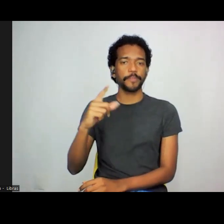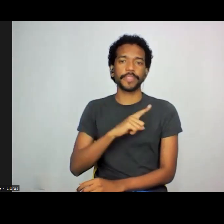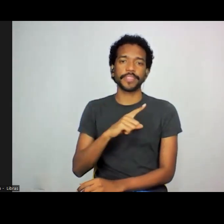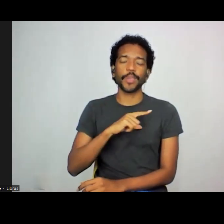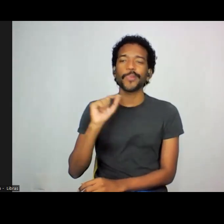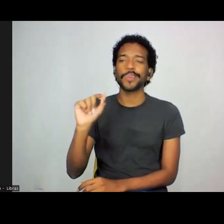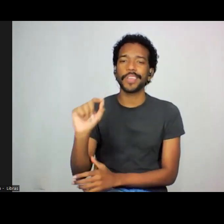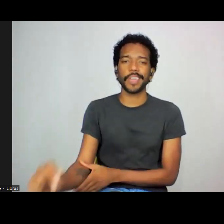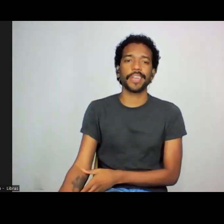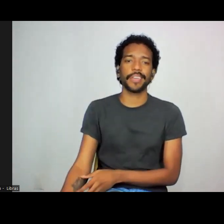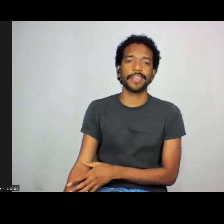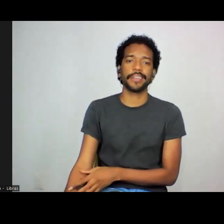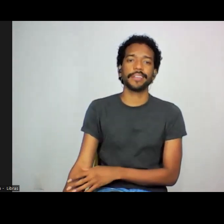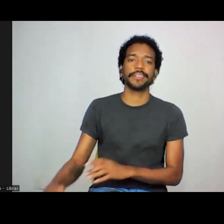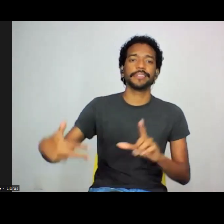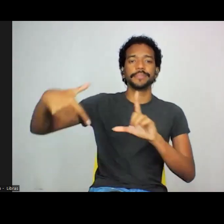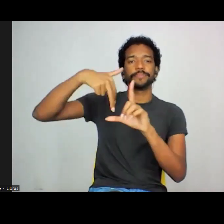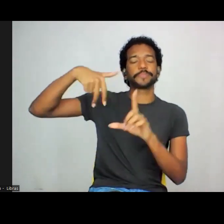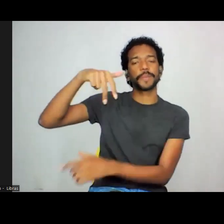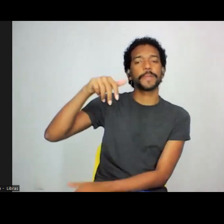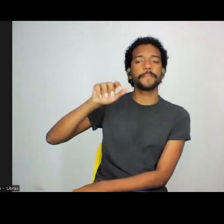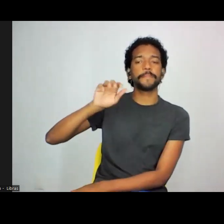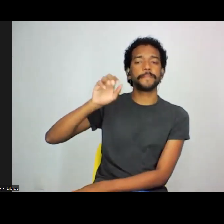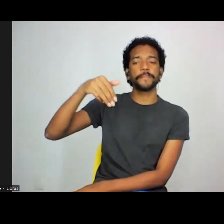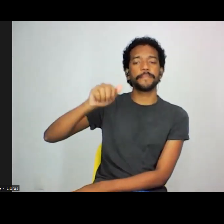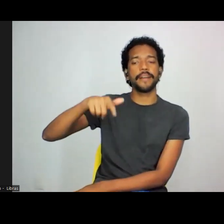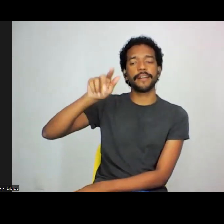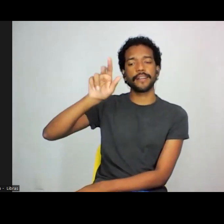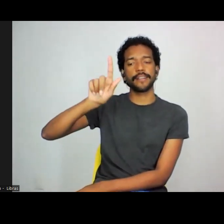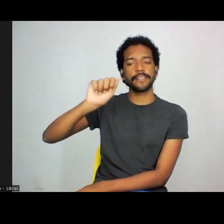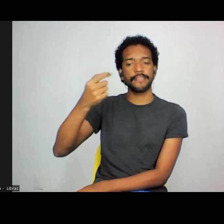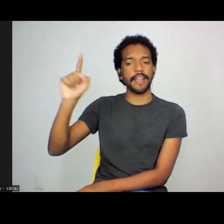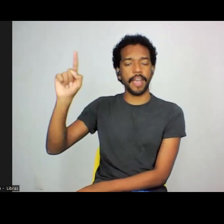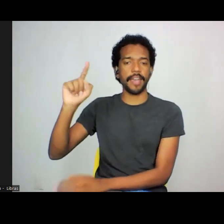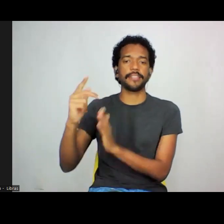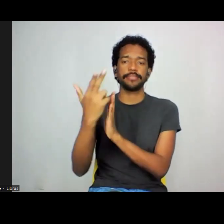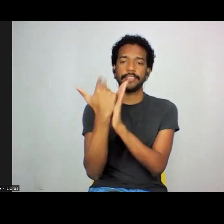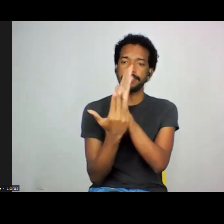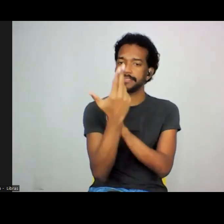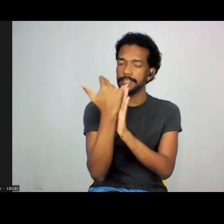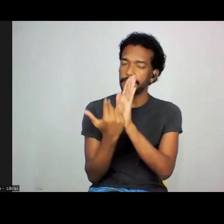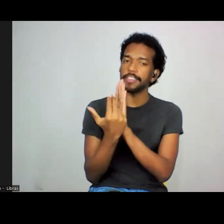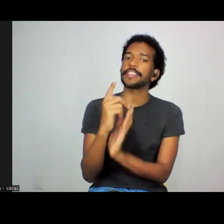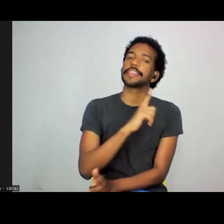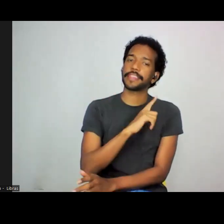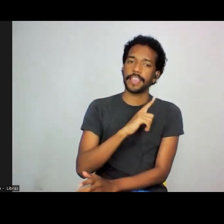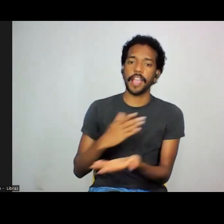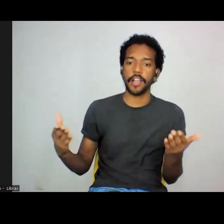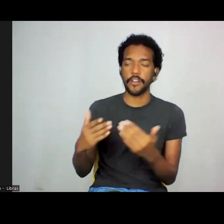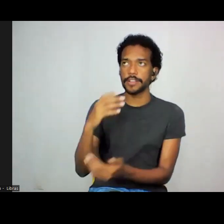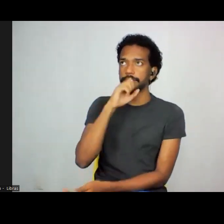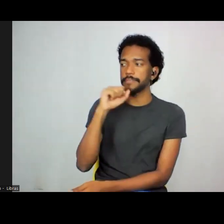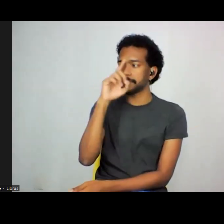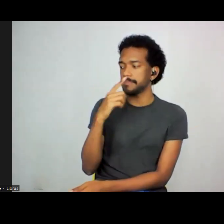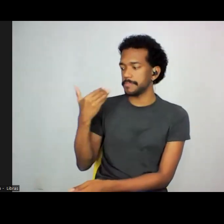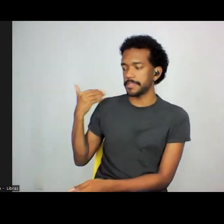desenhos animados, os mangás, e isso é muito, tem, esse fim de semana teve um evento